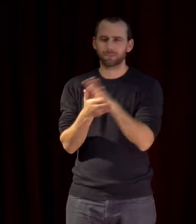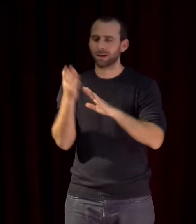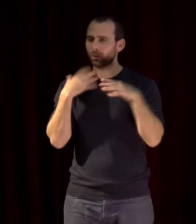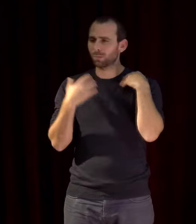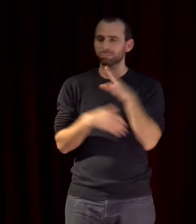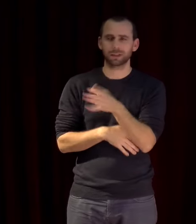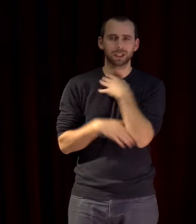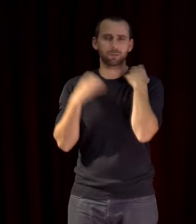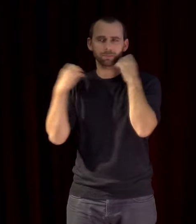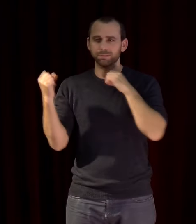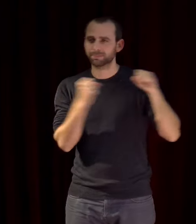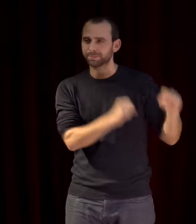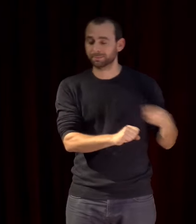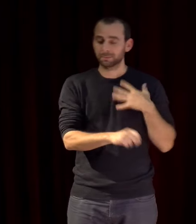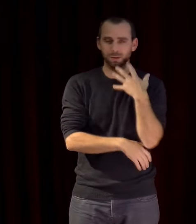un peu chaud